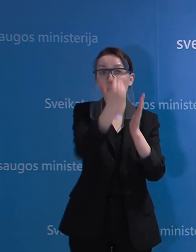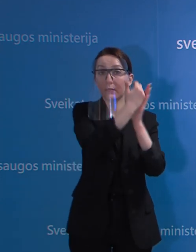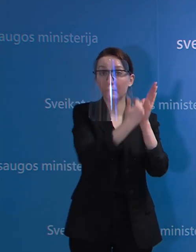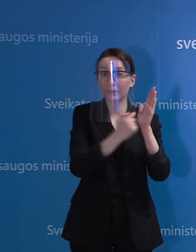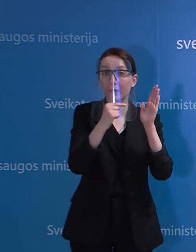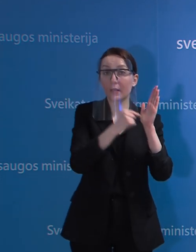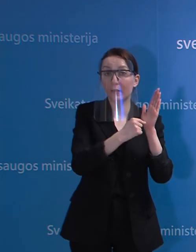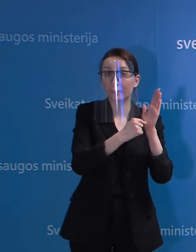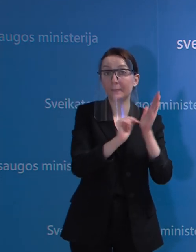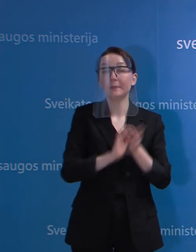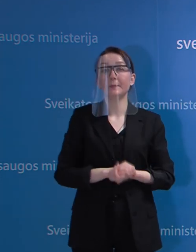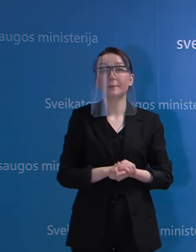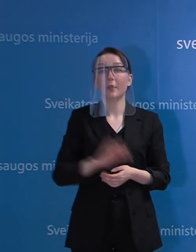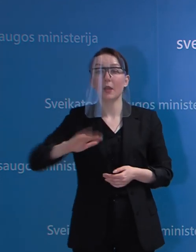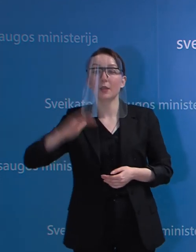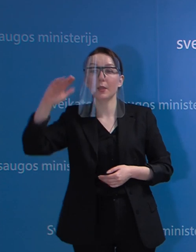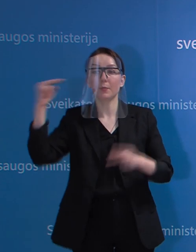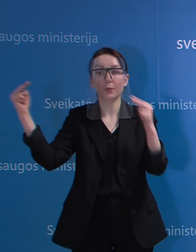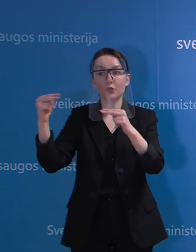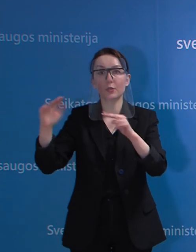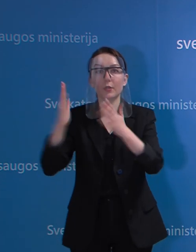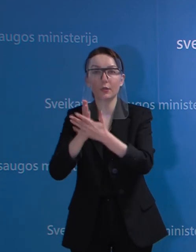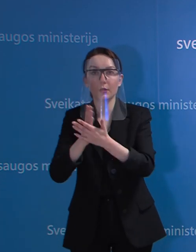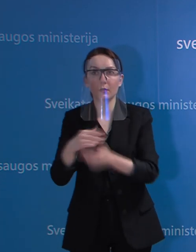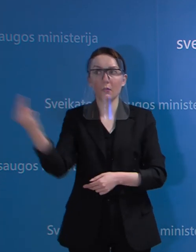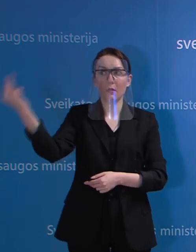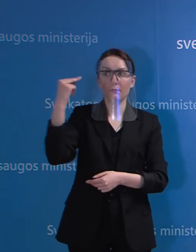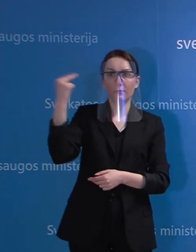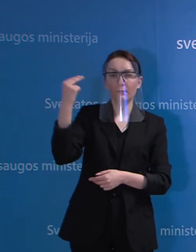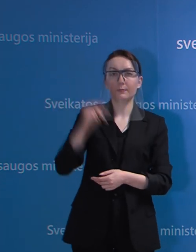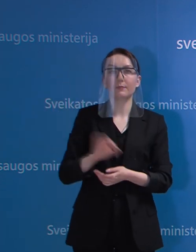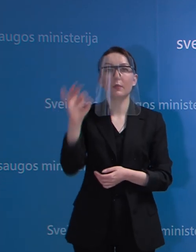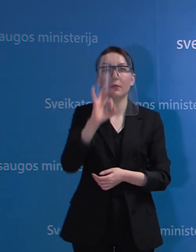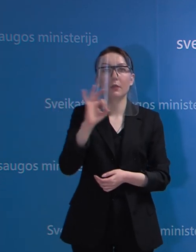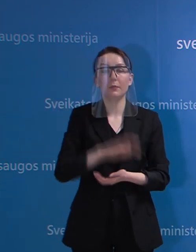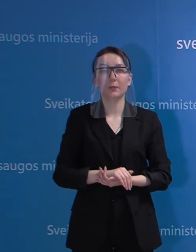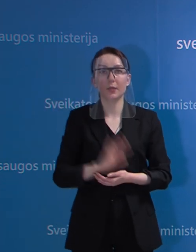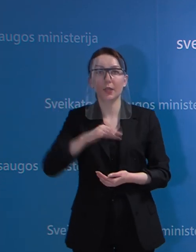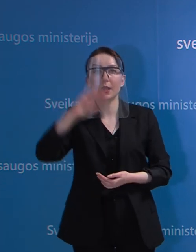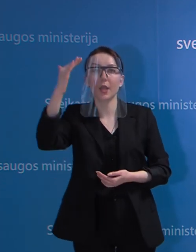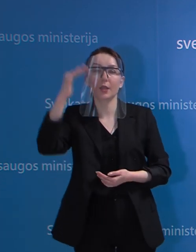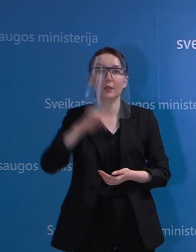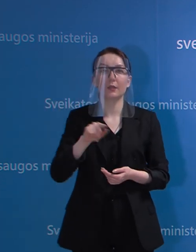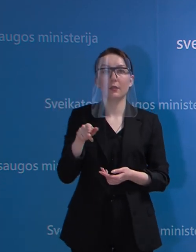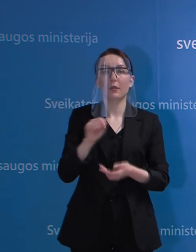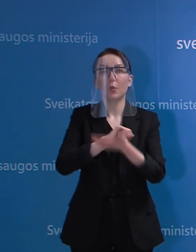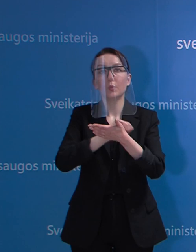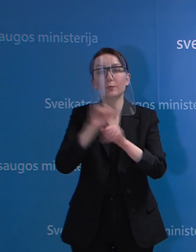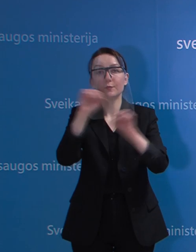kaip užtikrinti laiptinių priežiūrą, nes buvom gavę kreipimasi dėl tokių rekomendacijų